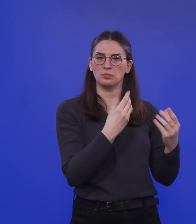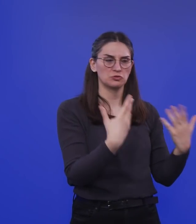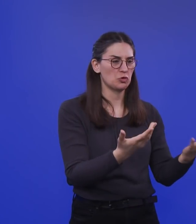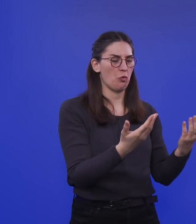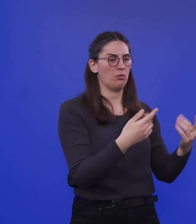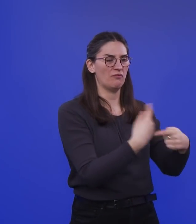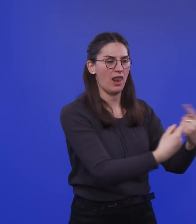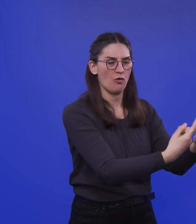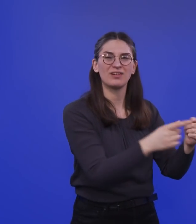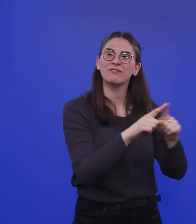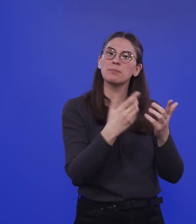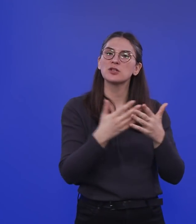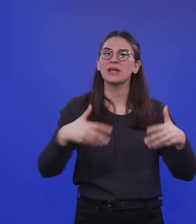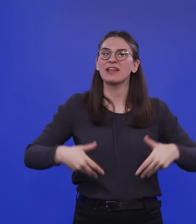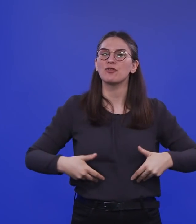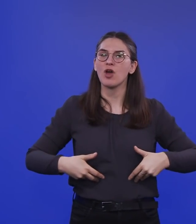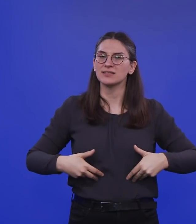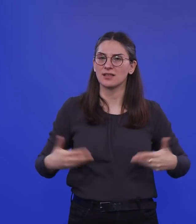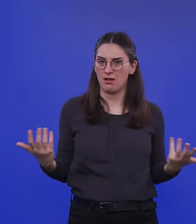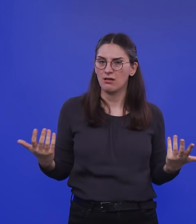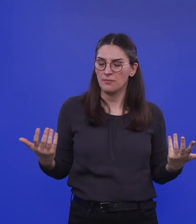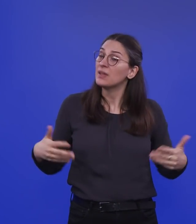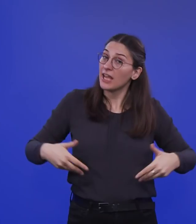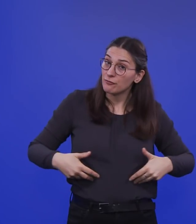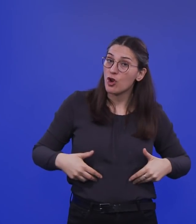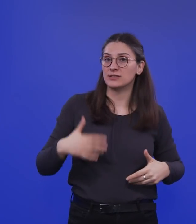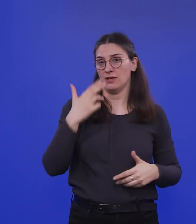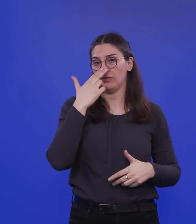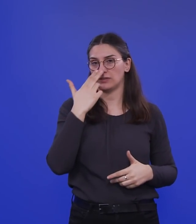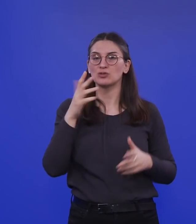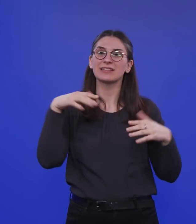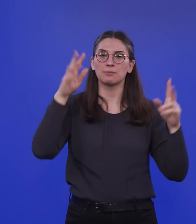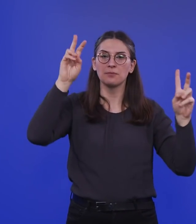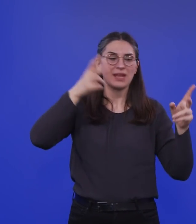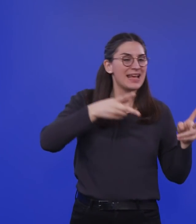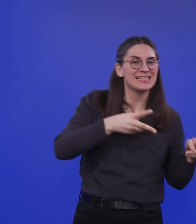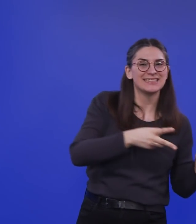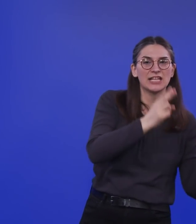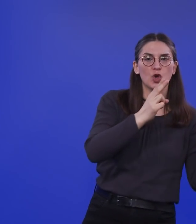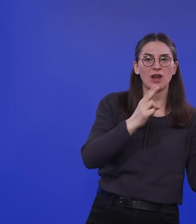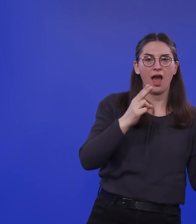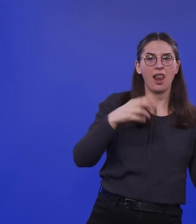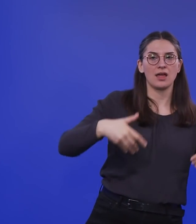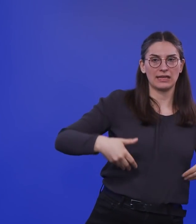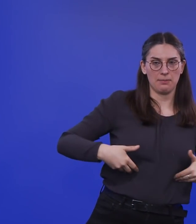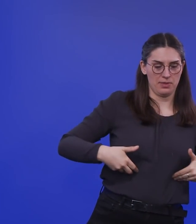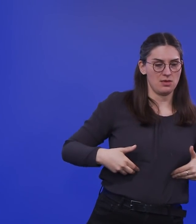Influenza betrachtet. Also bei der Influenza haben wir ja sowohl die saisonale Grippe, die immer mal wieder auch als